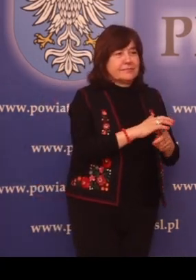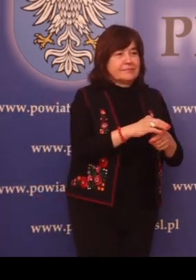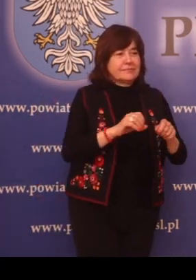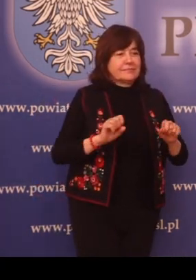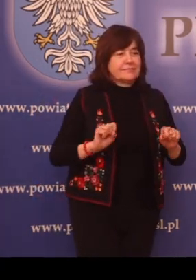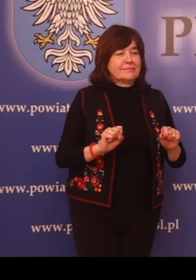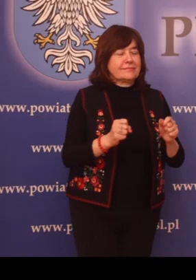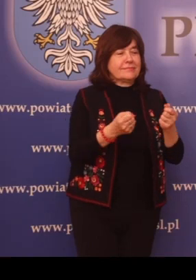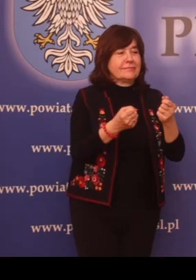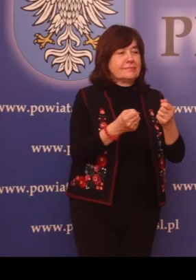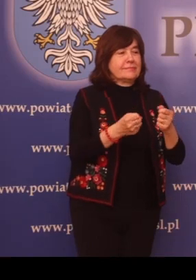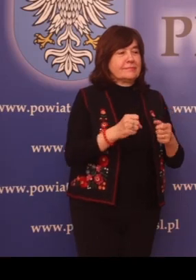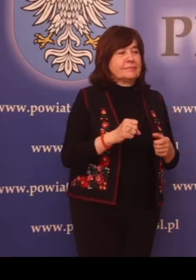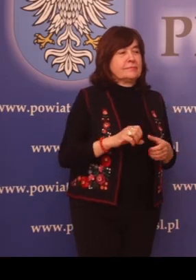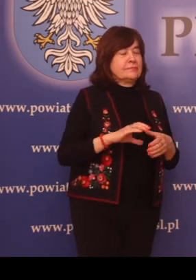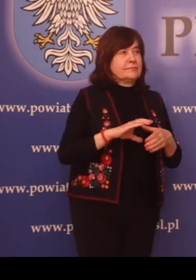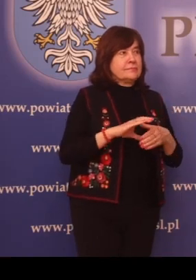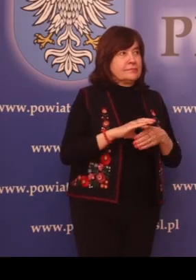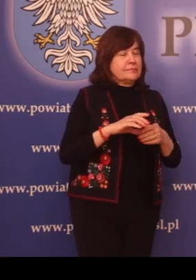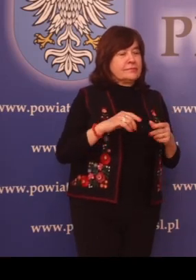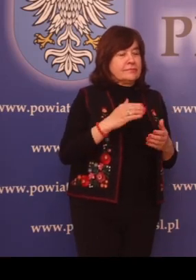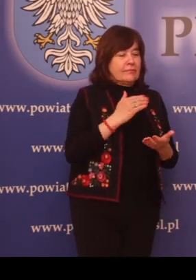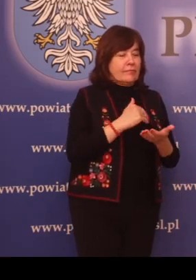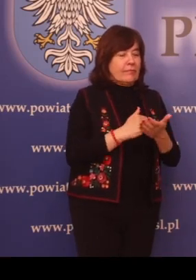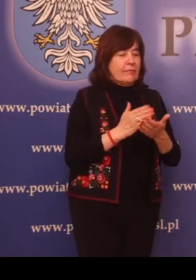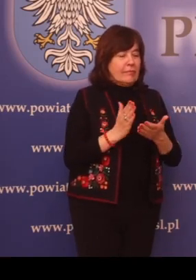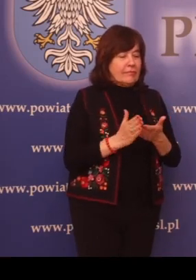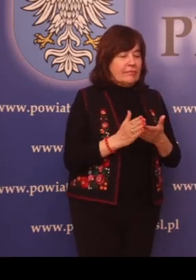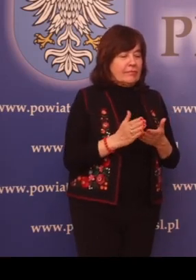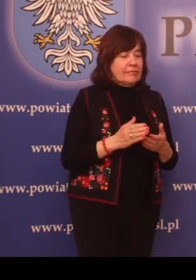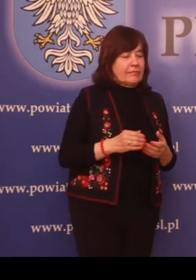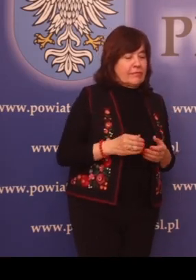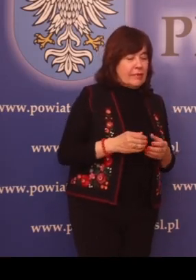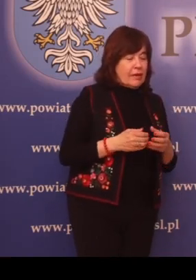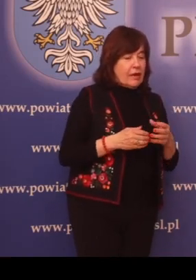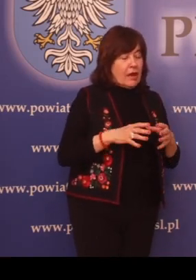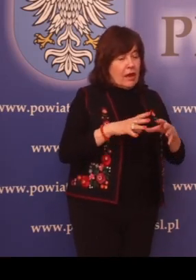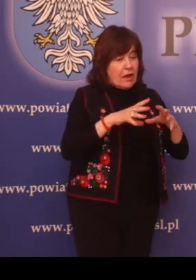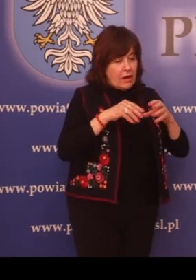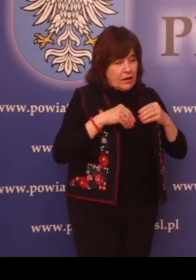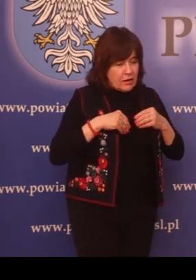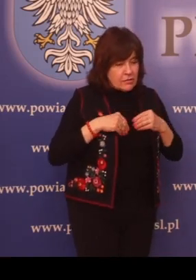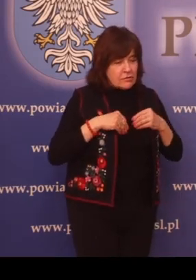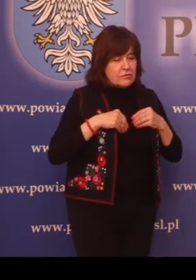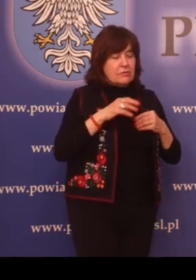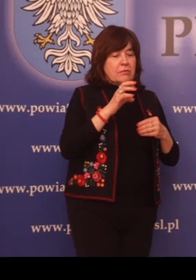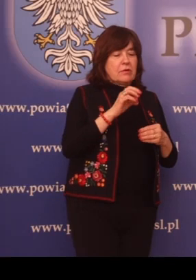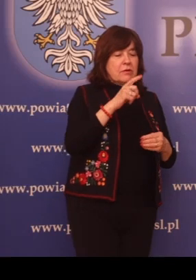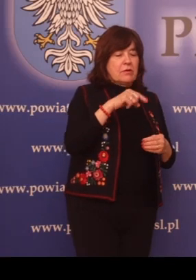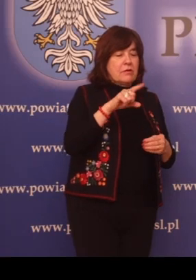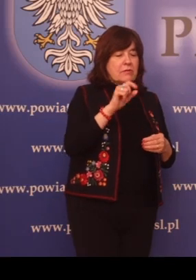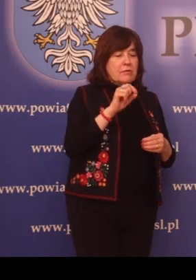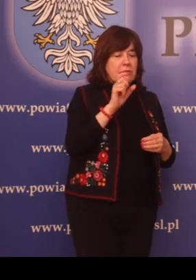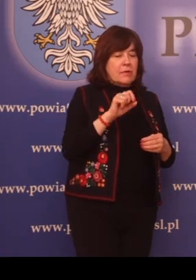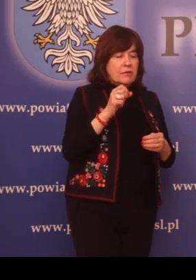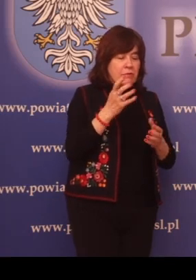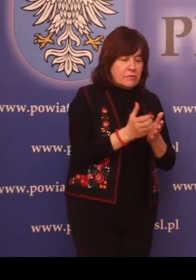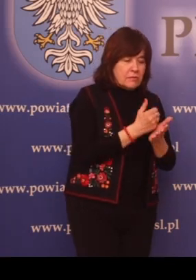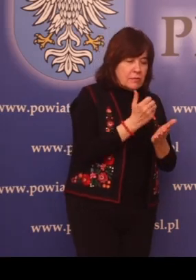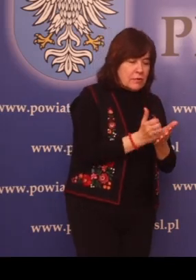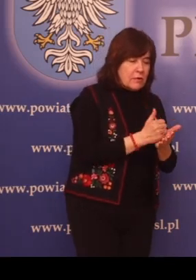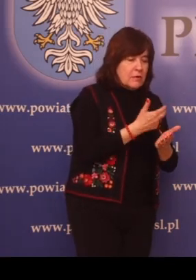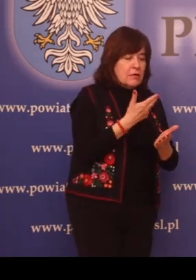działalności w zakresie odzysku, przetwarzania, zbierania lub unieszkodliwiania odpadów.